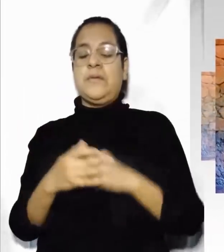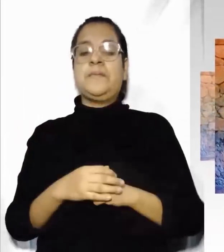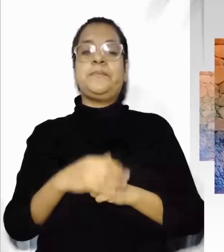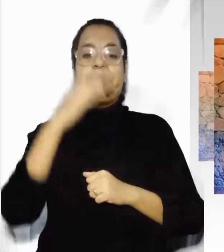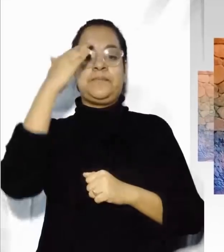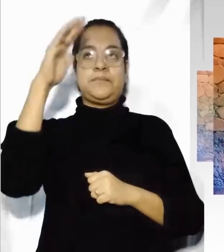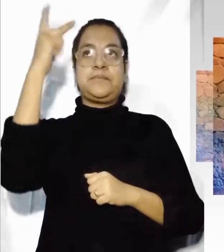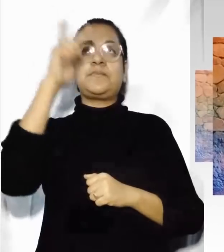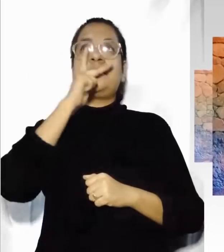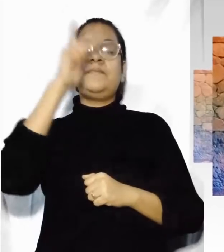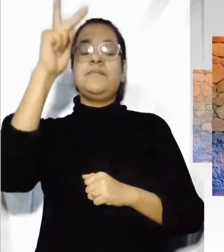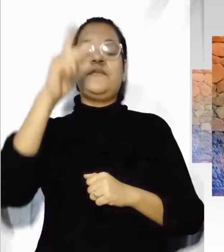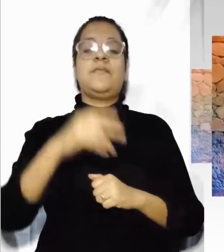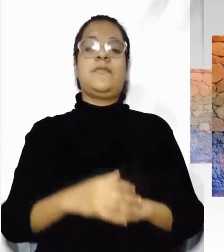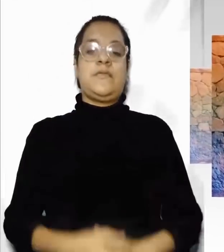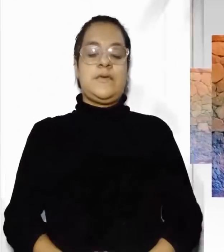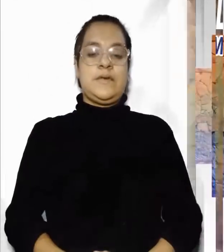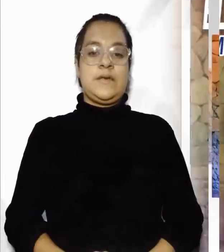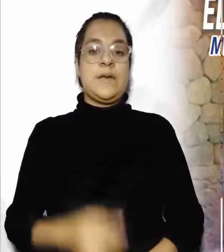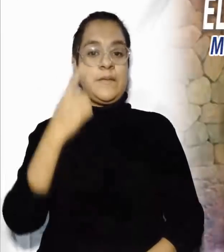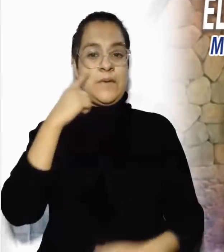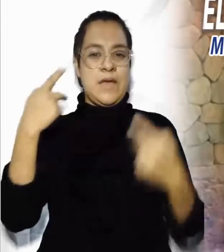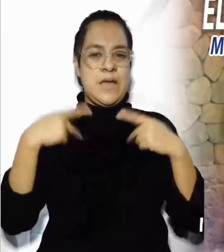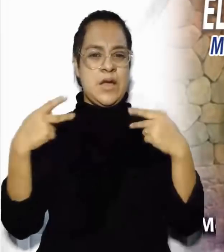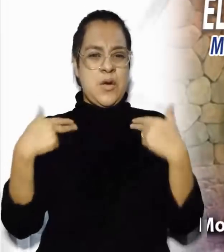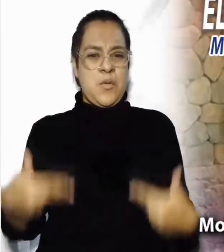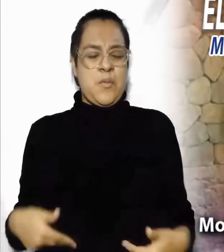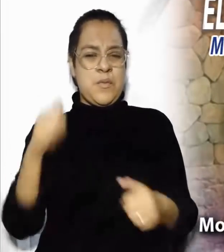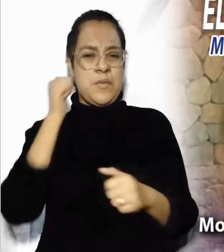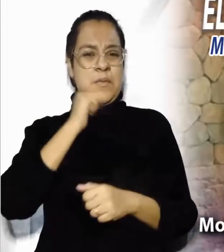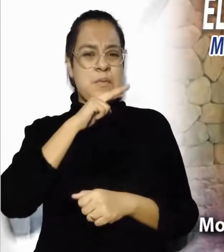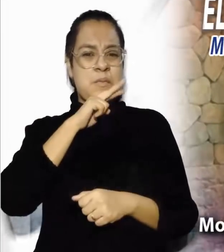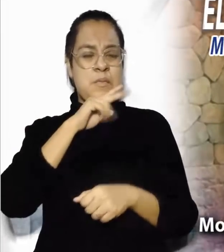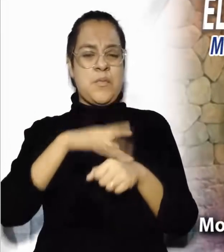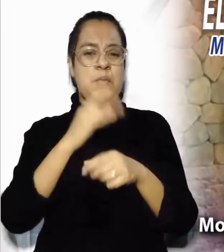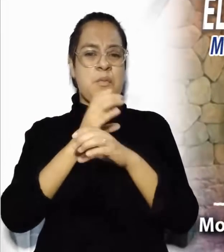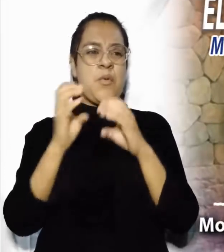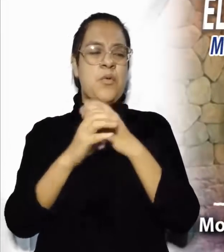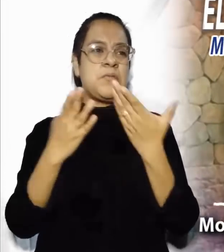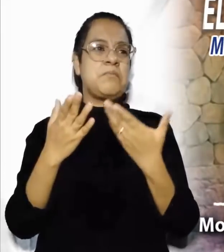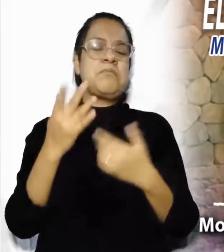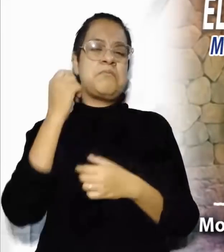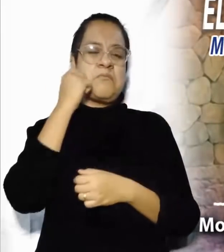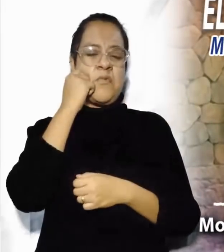últimos. Palabra del Señor Los humanos siempre nos estamos preocupando por cosas secundarias.